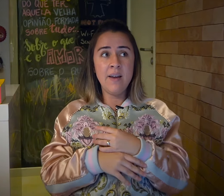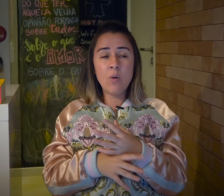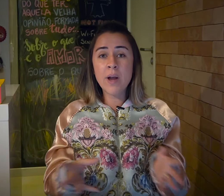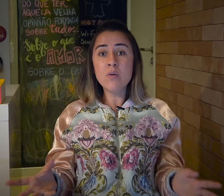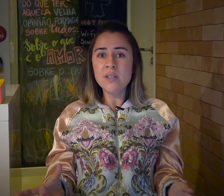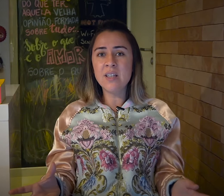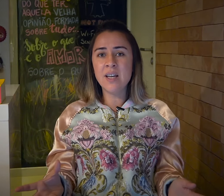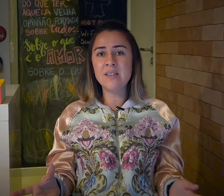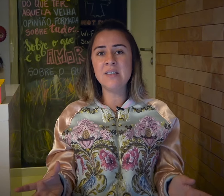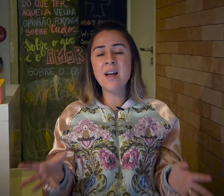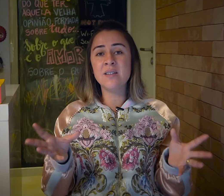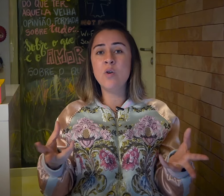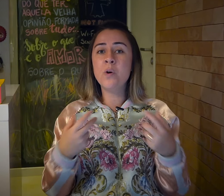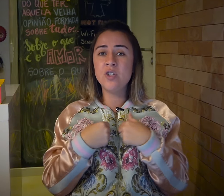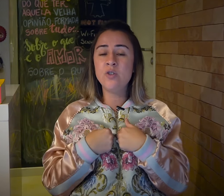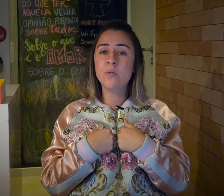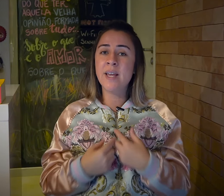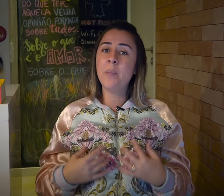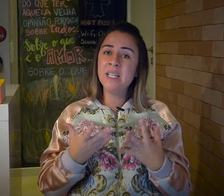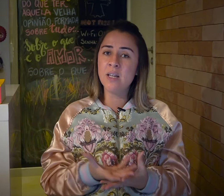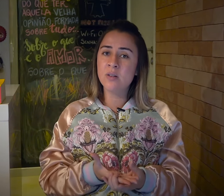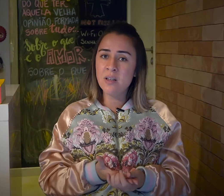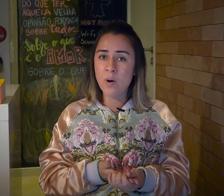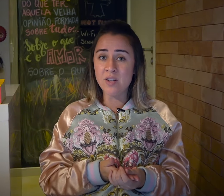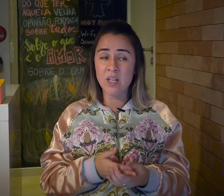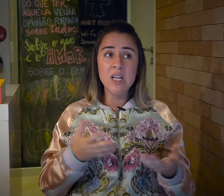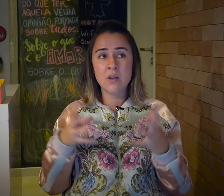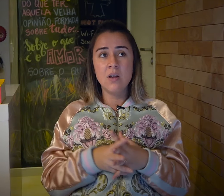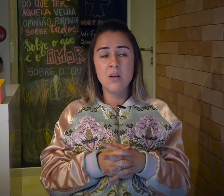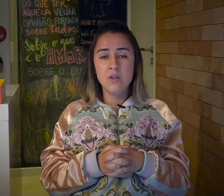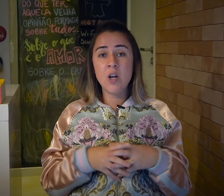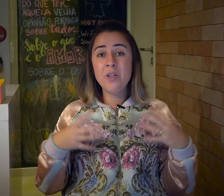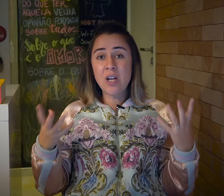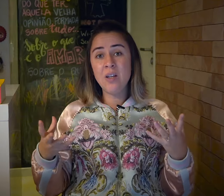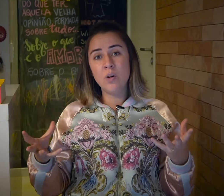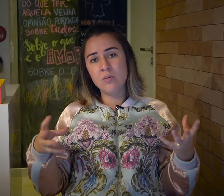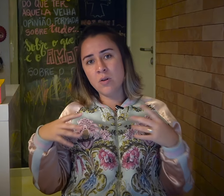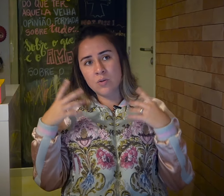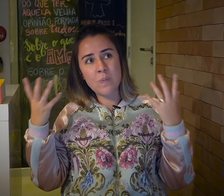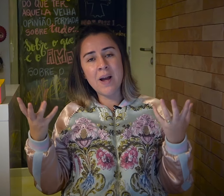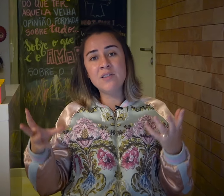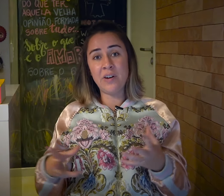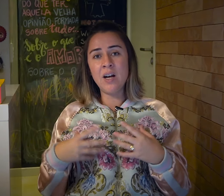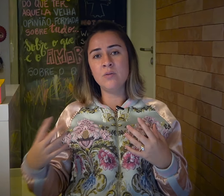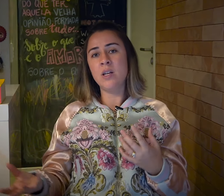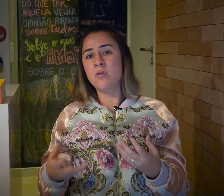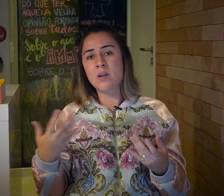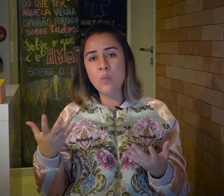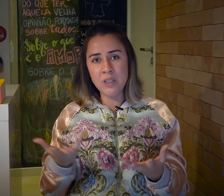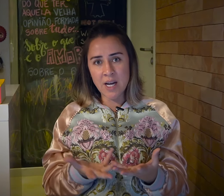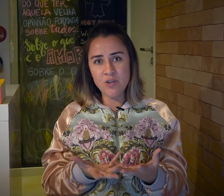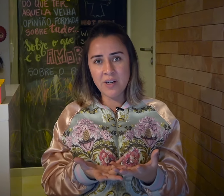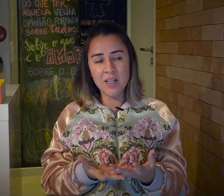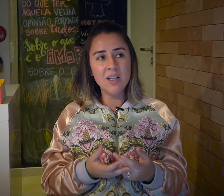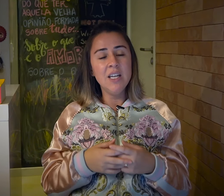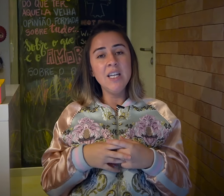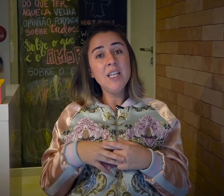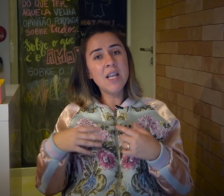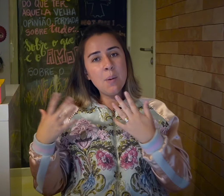qualquer coisa que queira se ensinar. Assim como a gente consegue aprender a nossa linguagem, geralmente a língua que os nossos pais falam, né? Que a nossa comunidade fala. E a